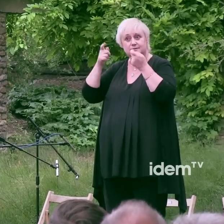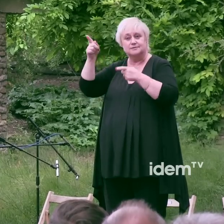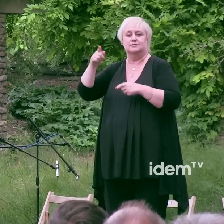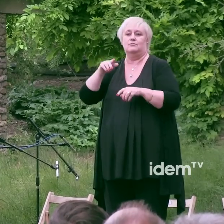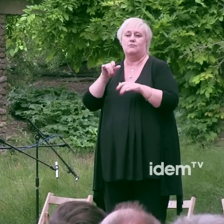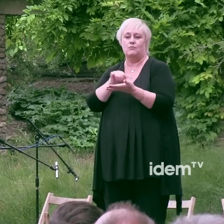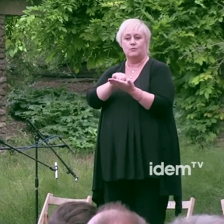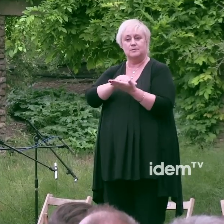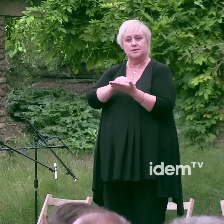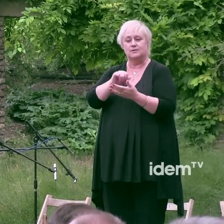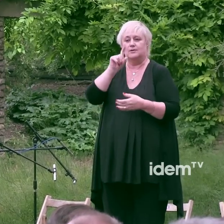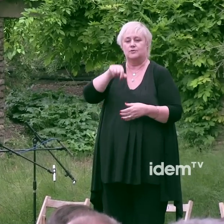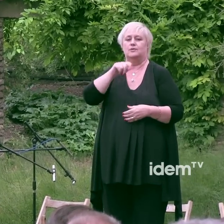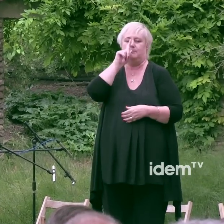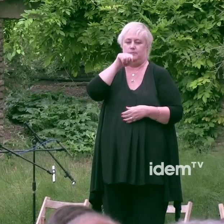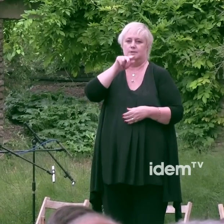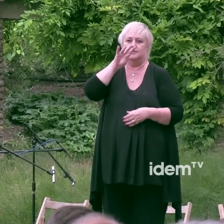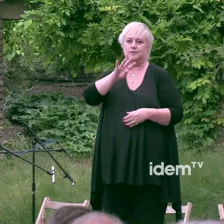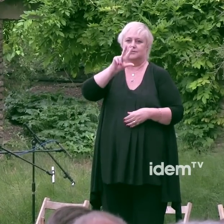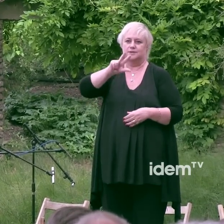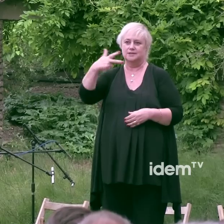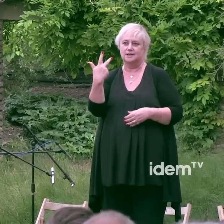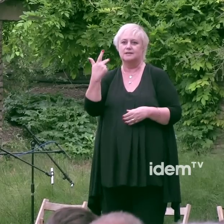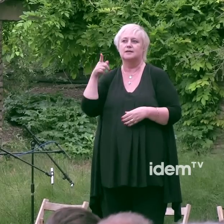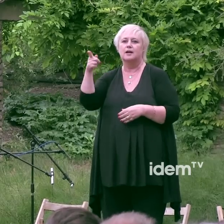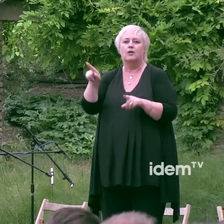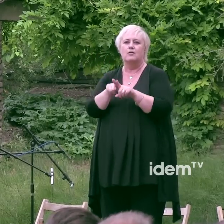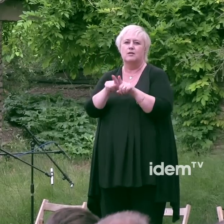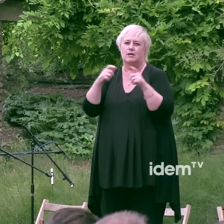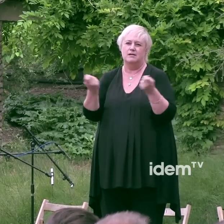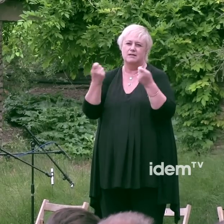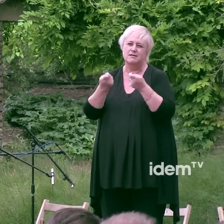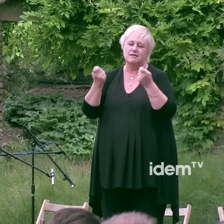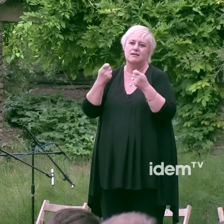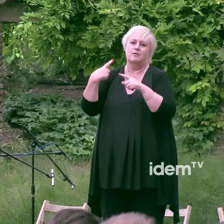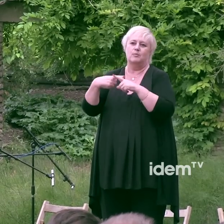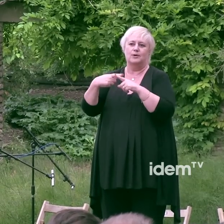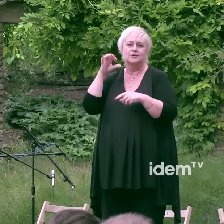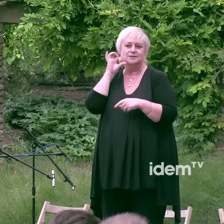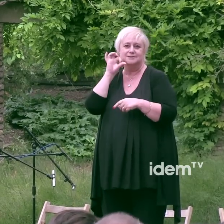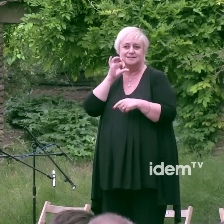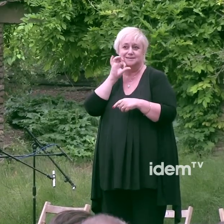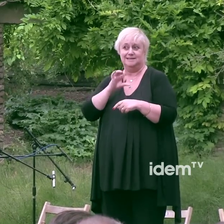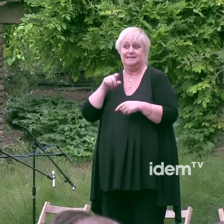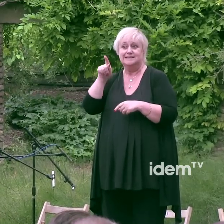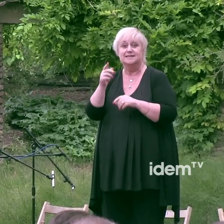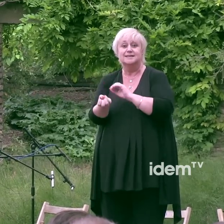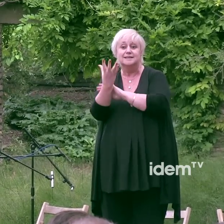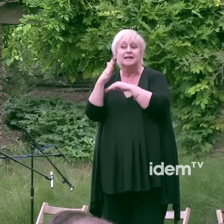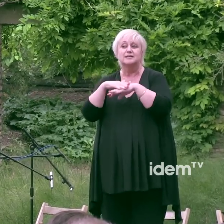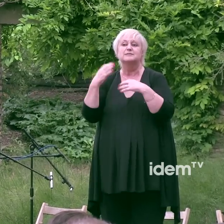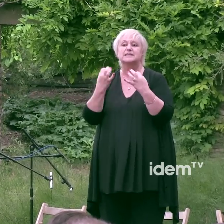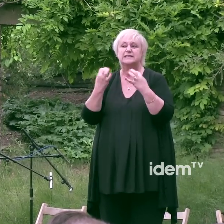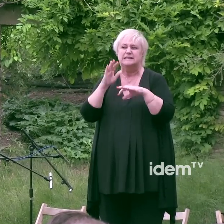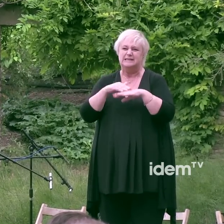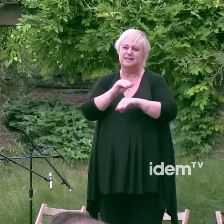1983 com a primera resposta ciutadana contra la Sida. El memorial va originar-se per reivindicar i denunciar